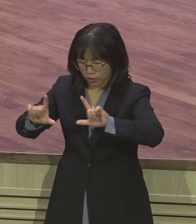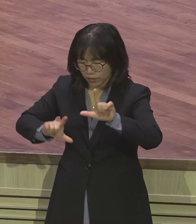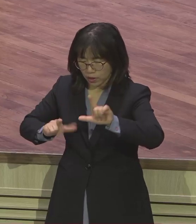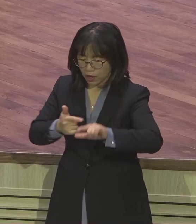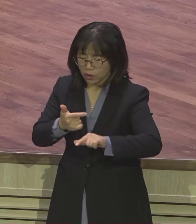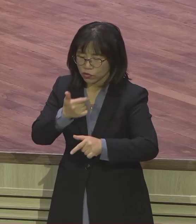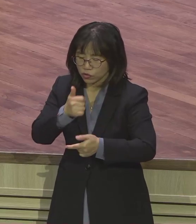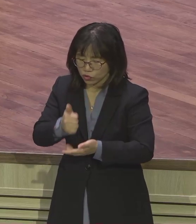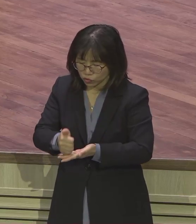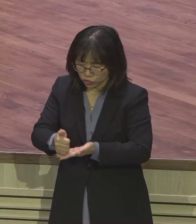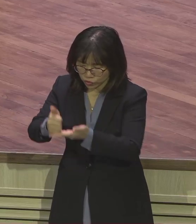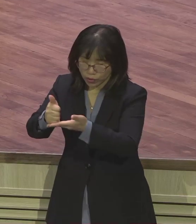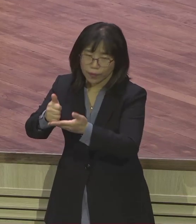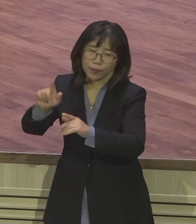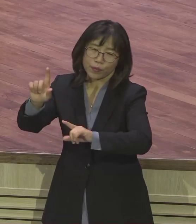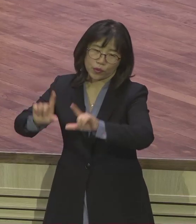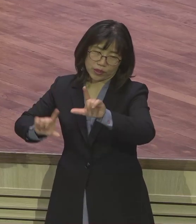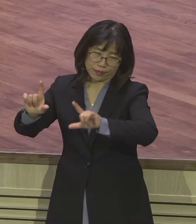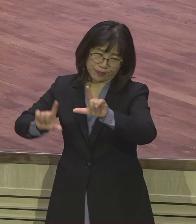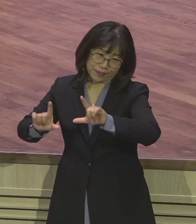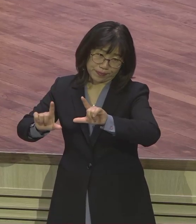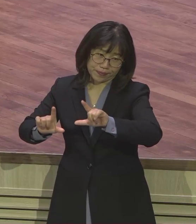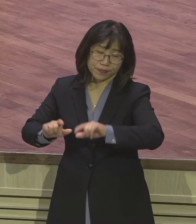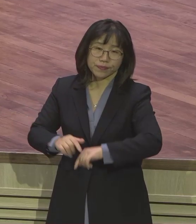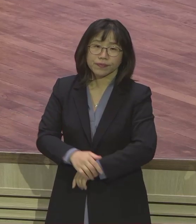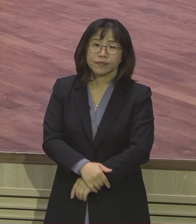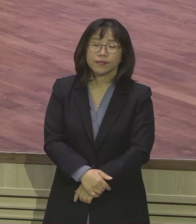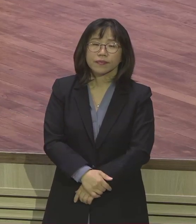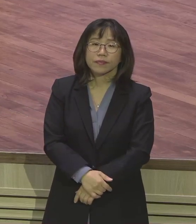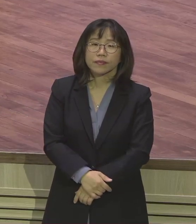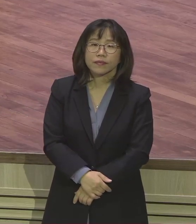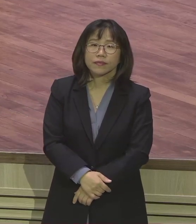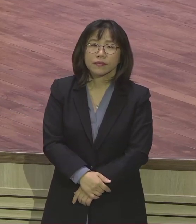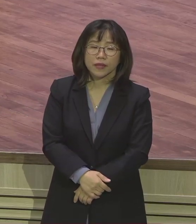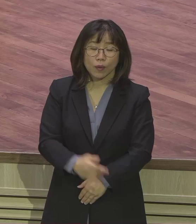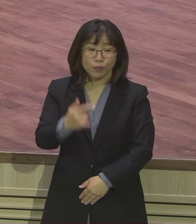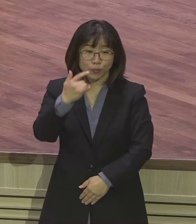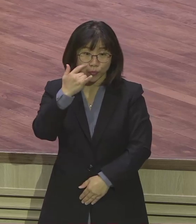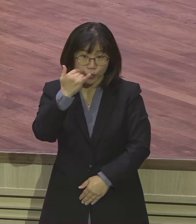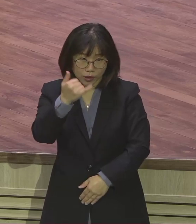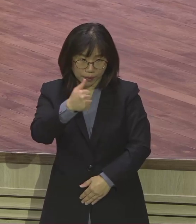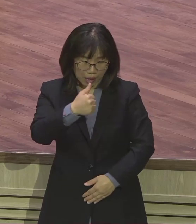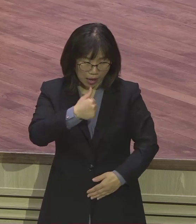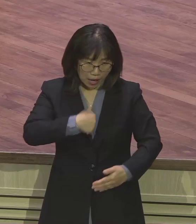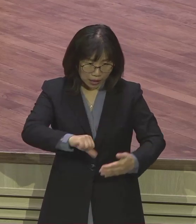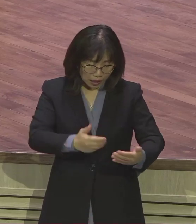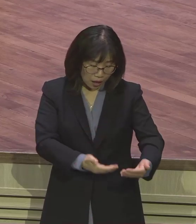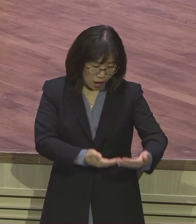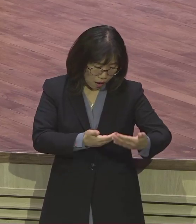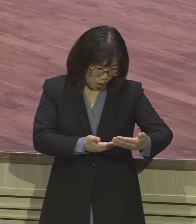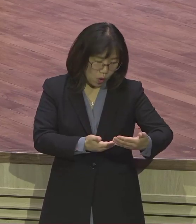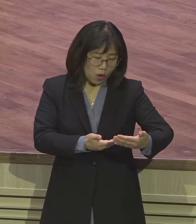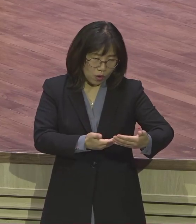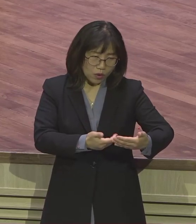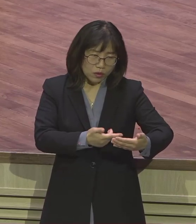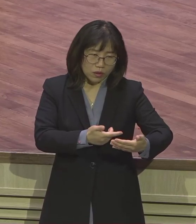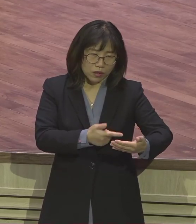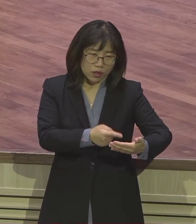원뜻이 그래요. 범상치 않았어요. 부모가 딱 볼 때요. 여기서 잘생겼다 이 말은 히브리 말로